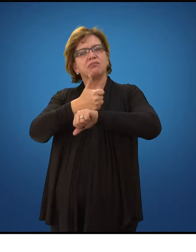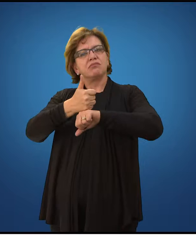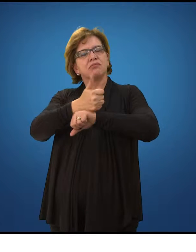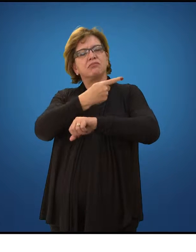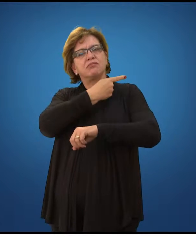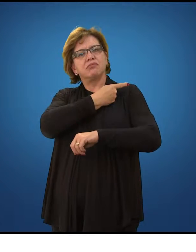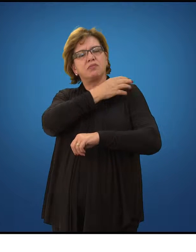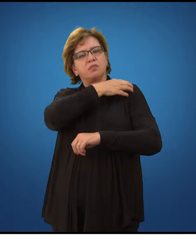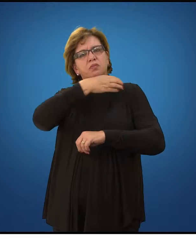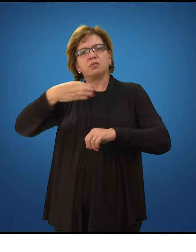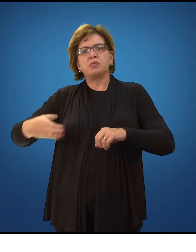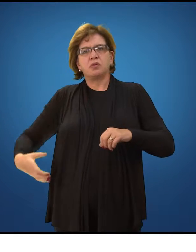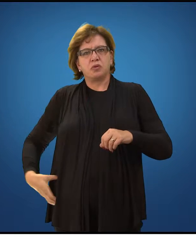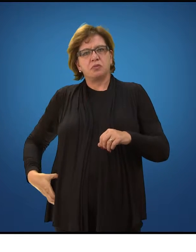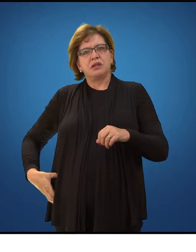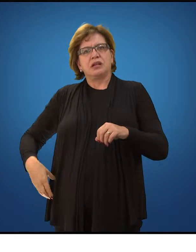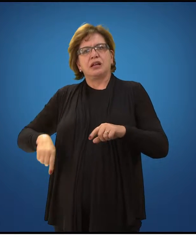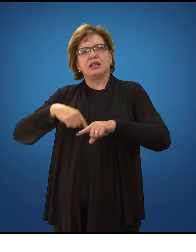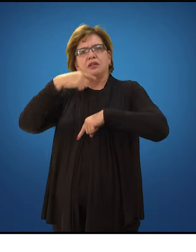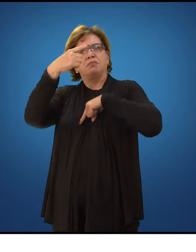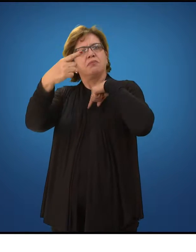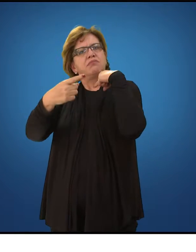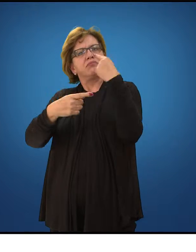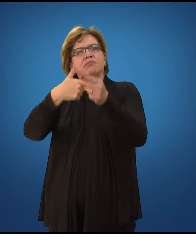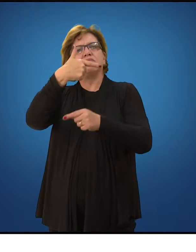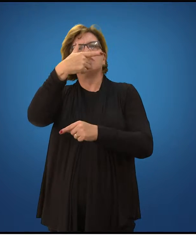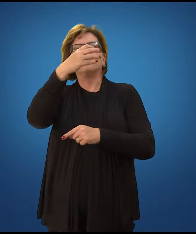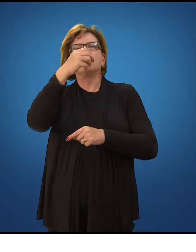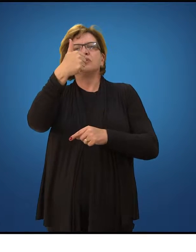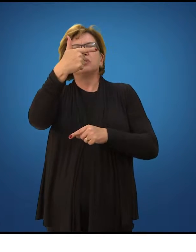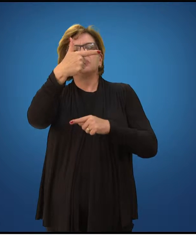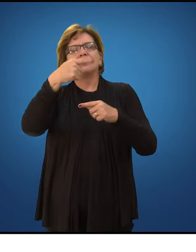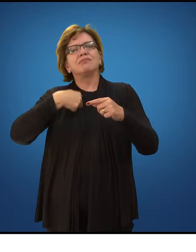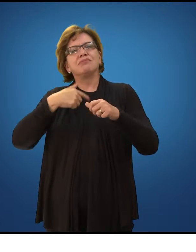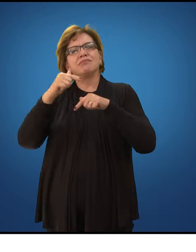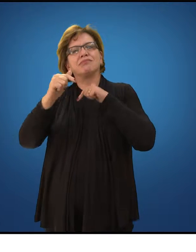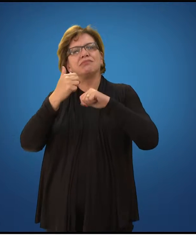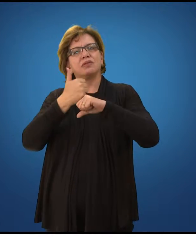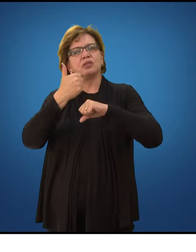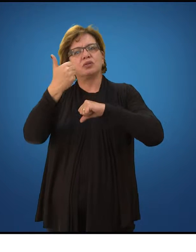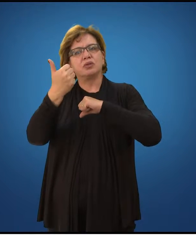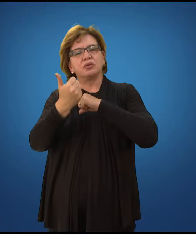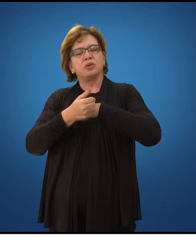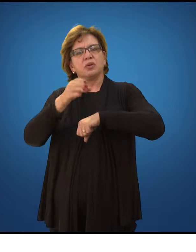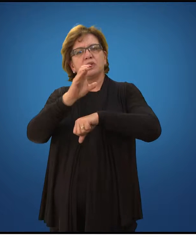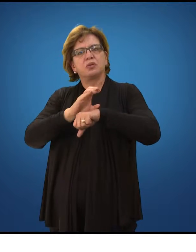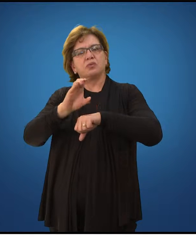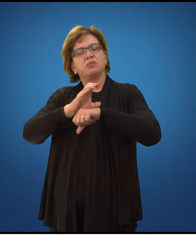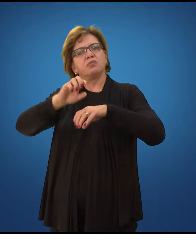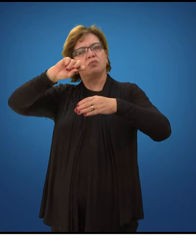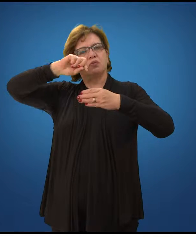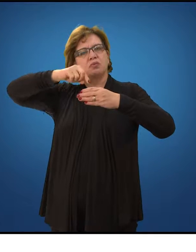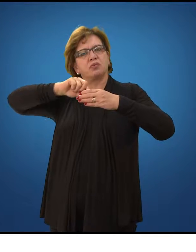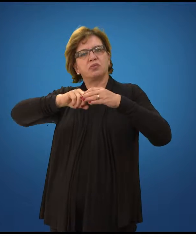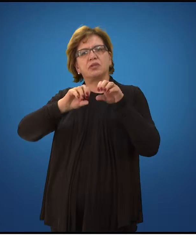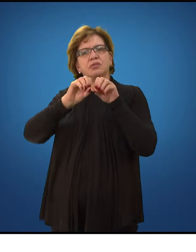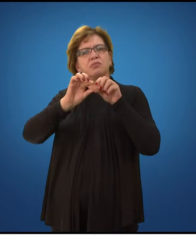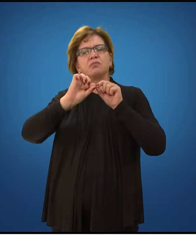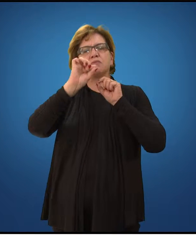momento, uma segunda oportunidade, em 2012, eu atuei como tutor no curso de aperfeiçoamento à educação à distância continuada para